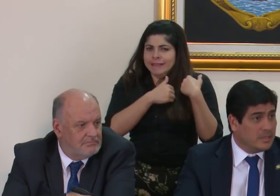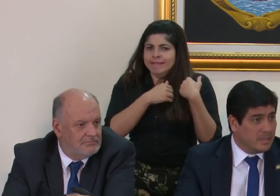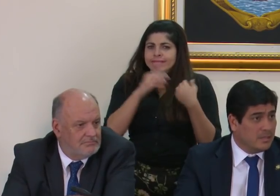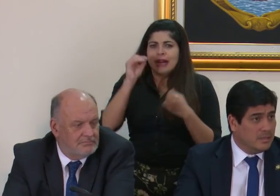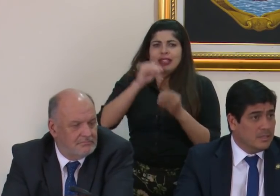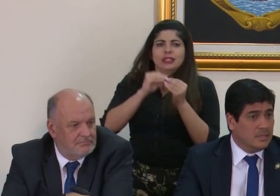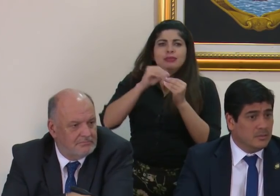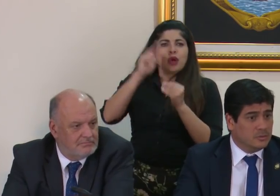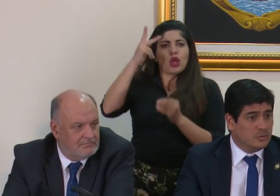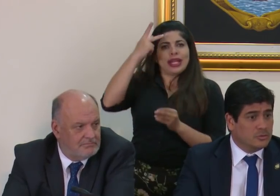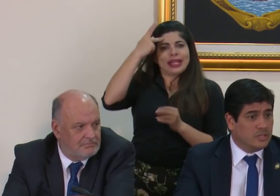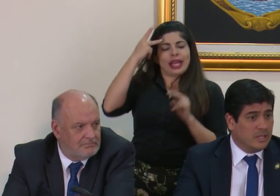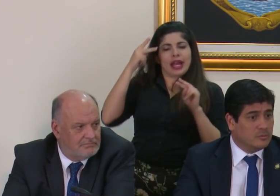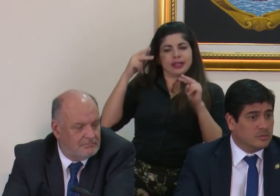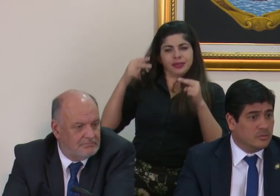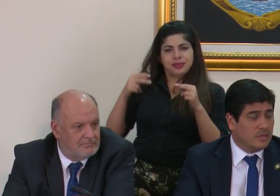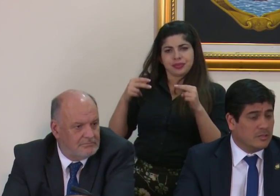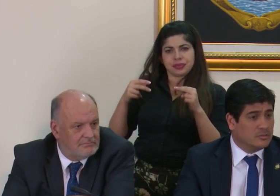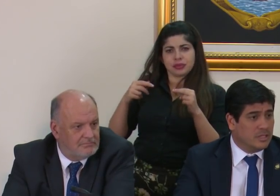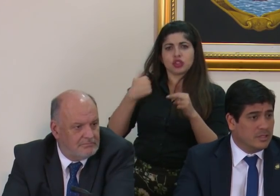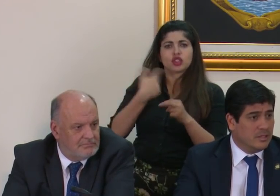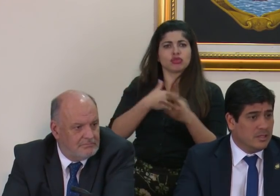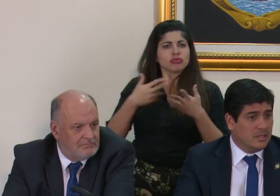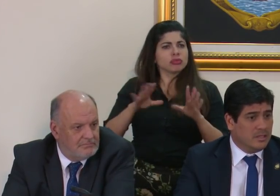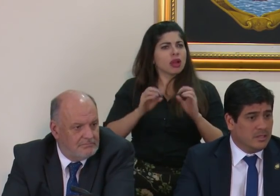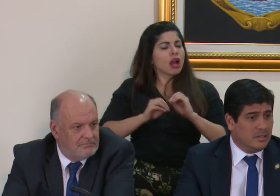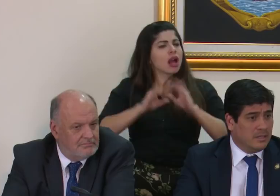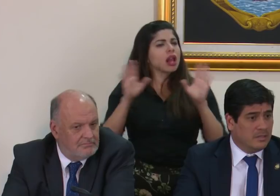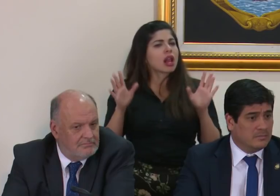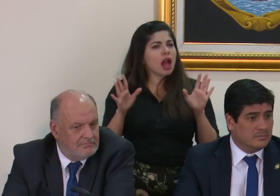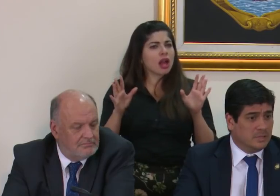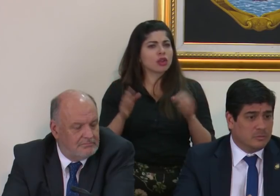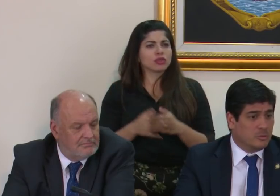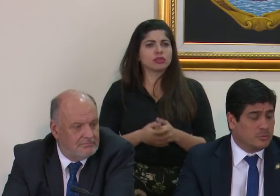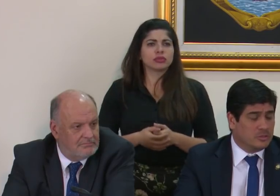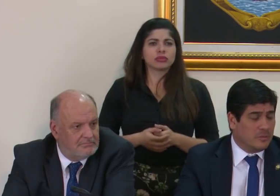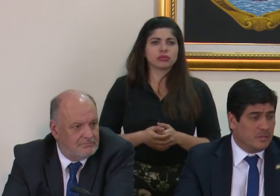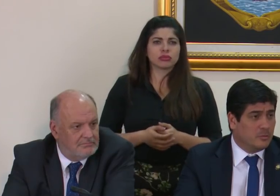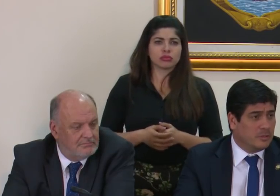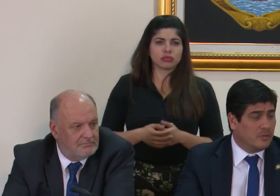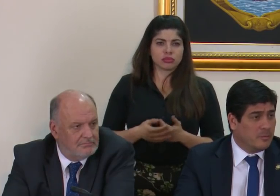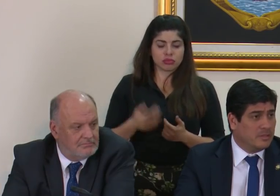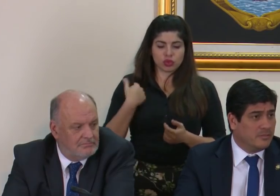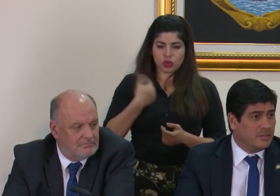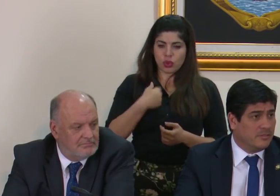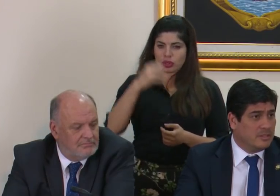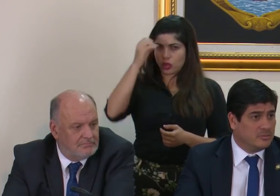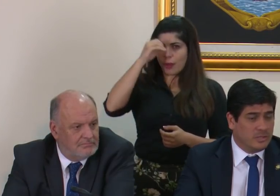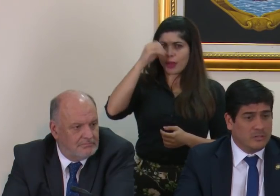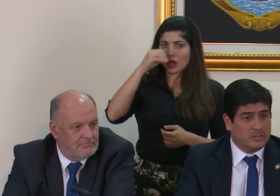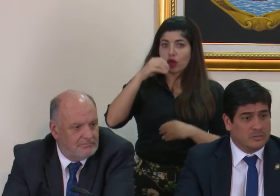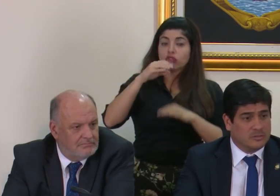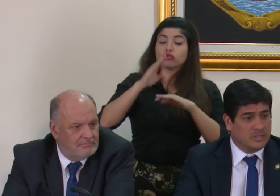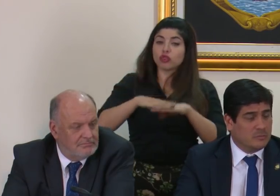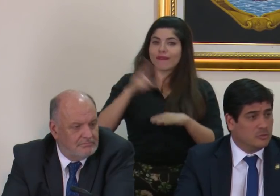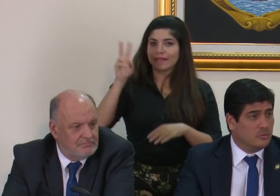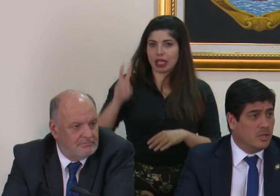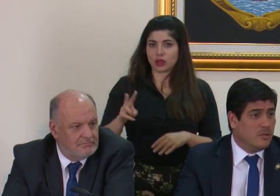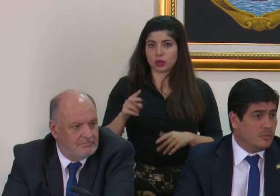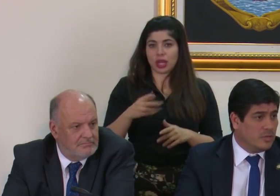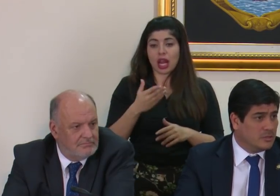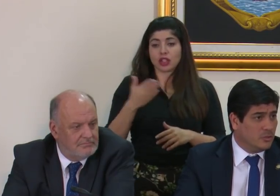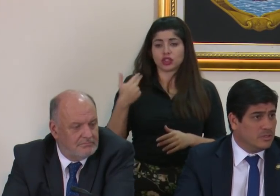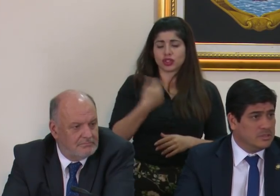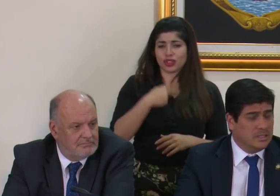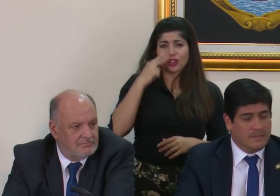política y nosotros hemos sido claros en en nuestro posicionamiento particularmente frente a Venezuela y lo que consideramos